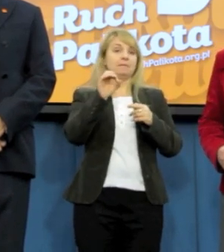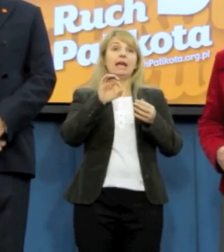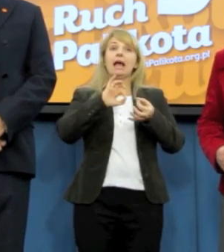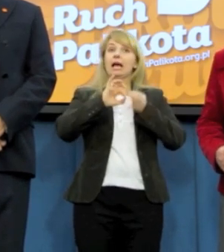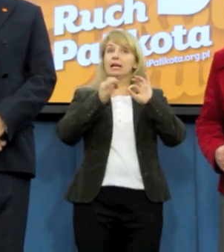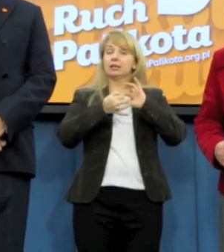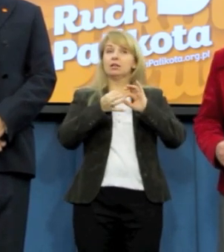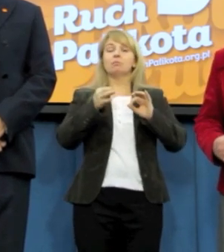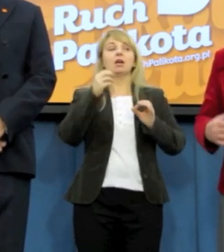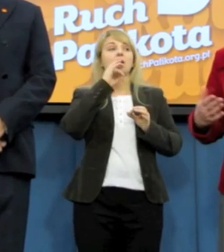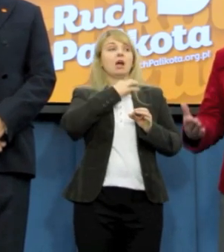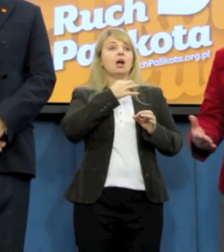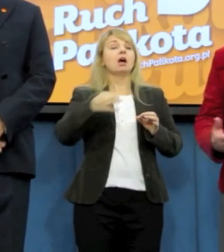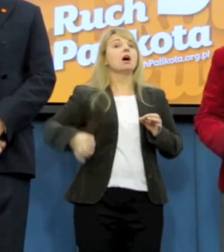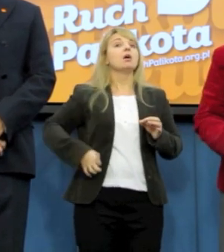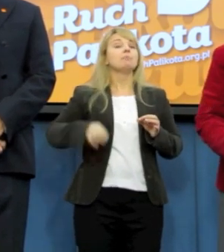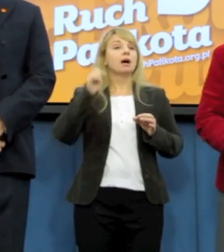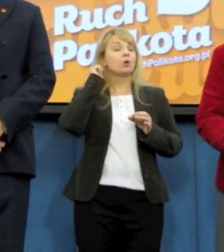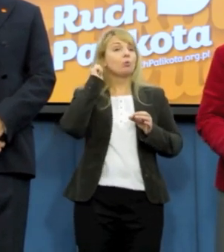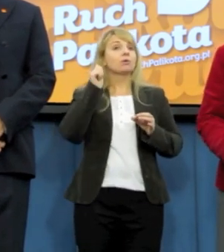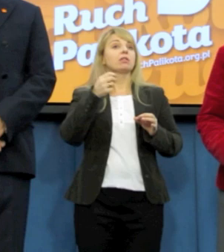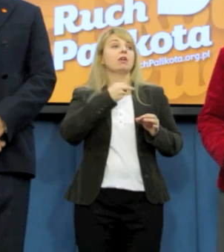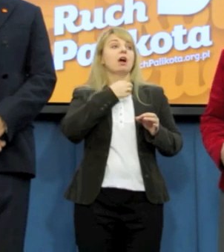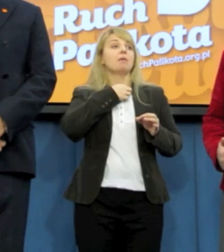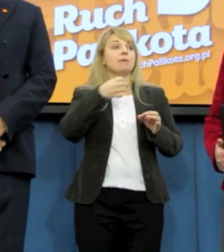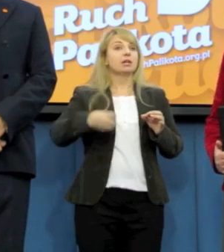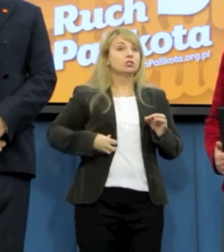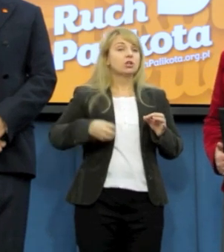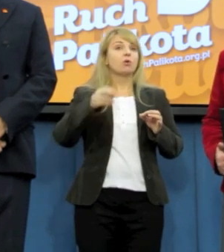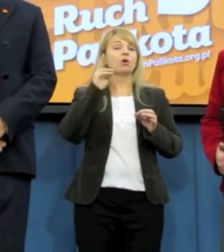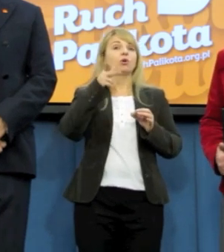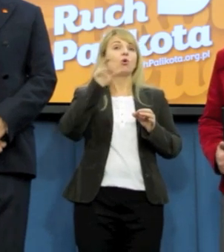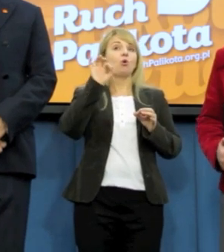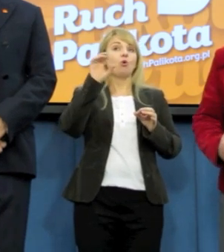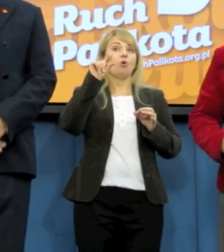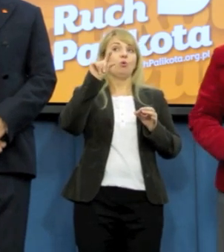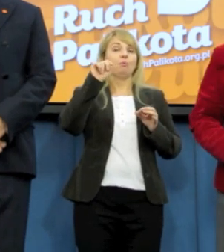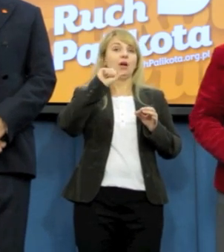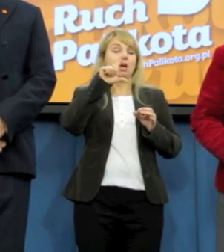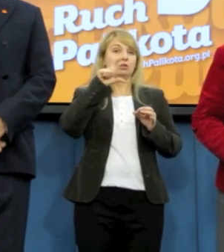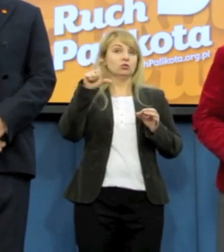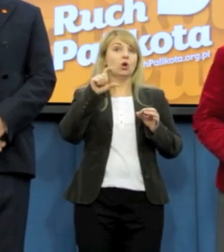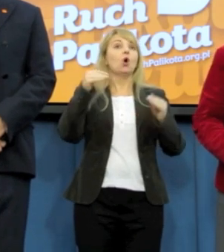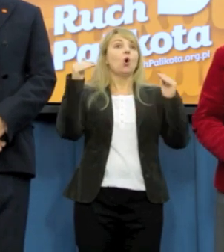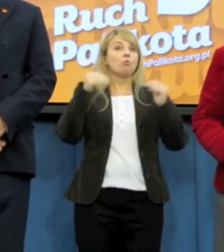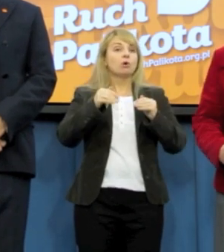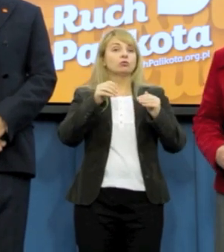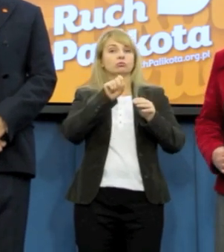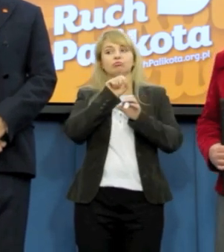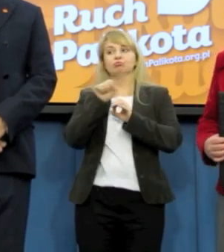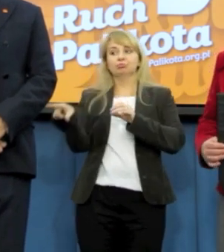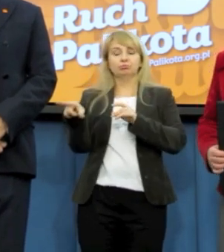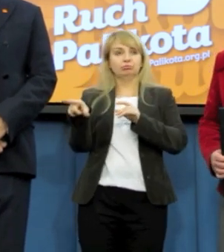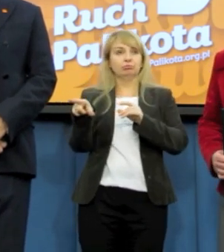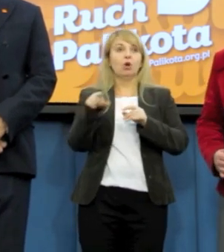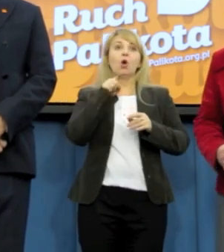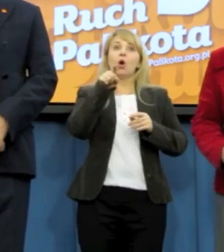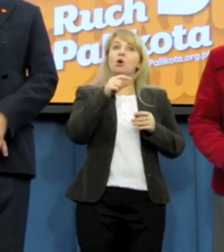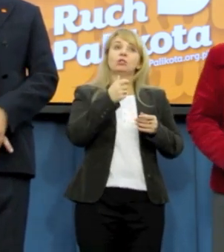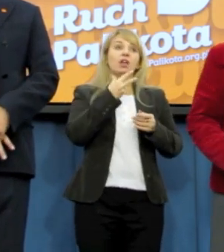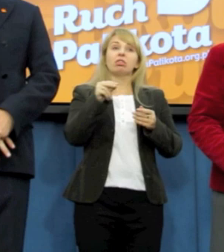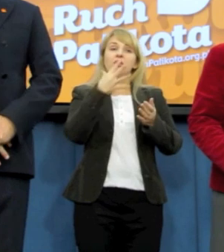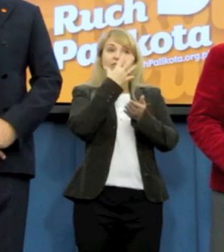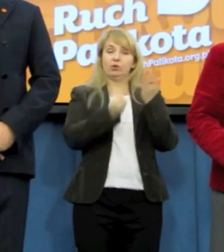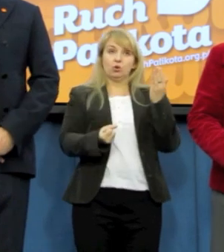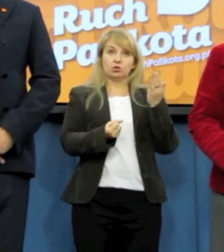chciała, mogłaby w ogóle te projekty zrzucić do kosza. Pani Marszałkini Kopacz z tego uprawnienia nie skorzystała